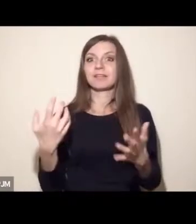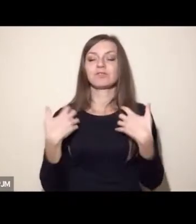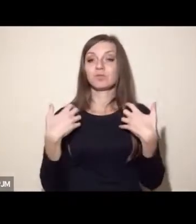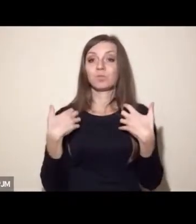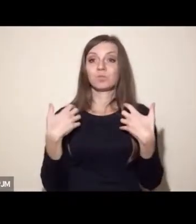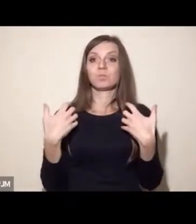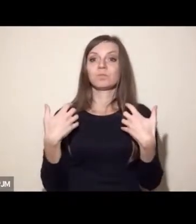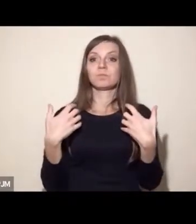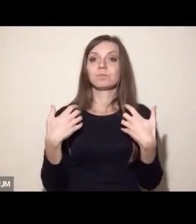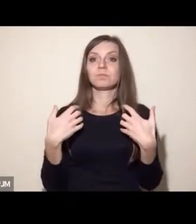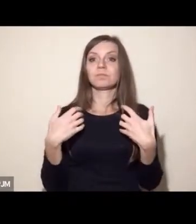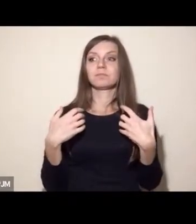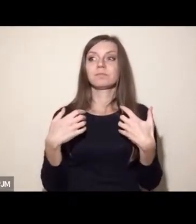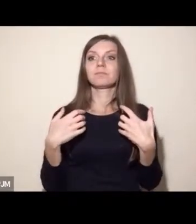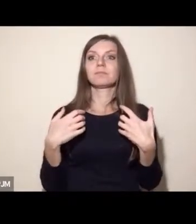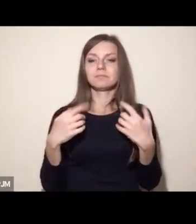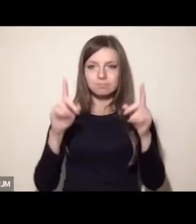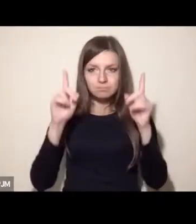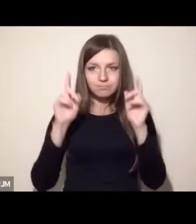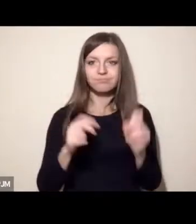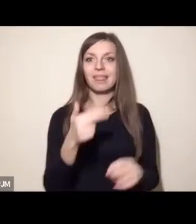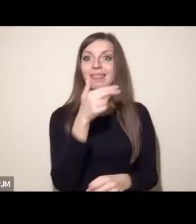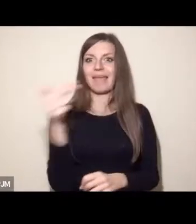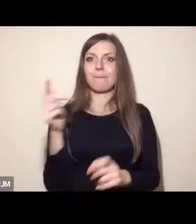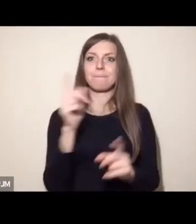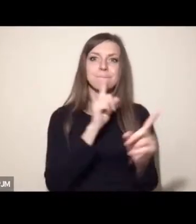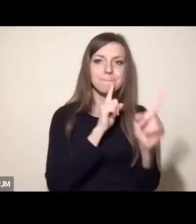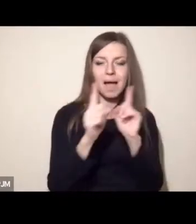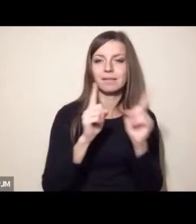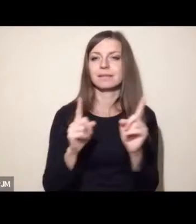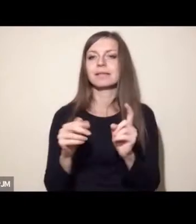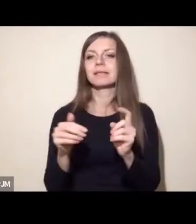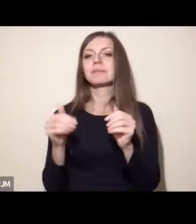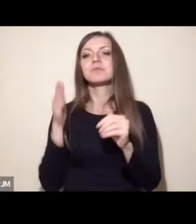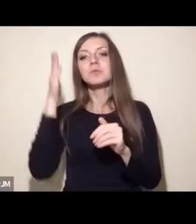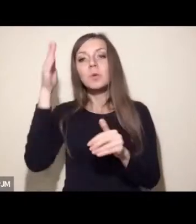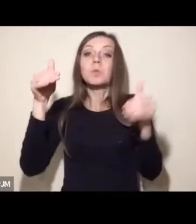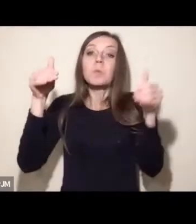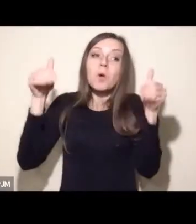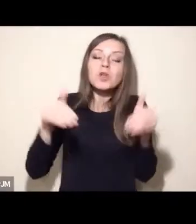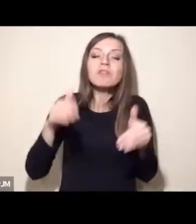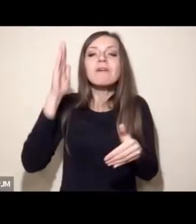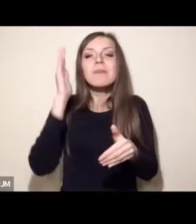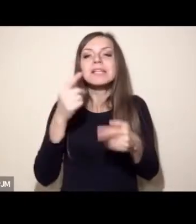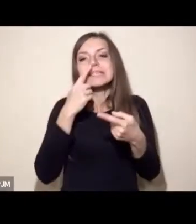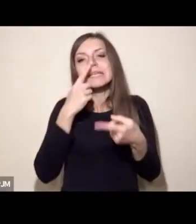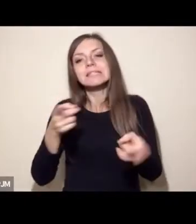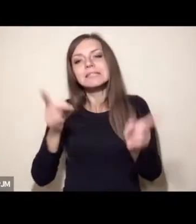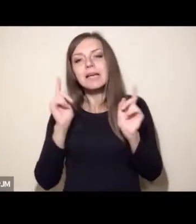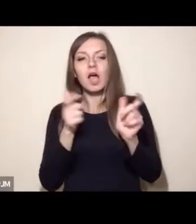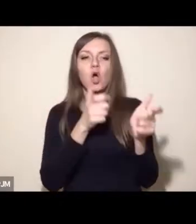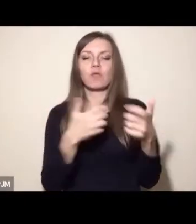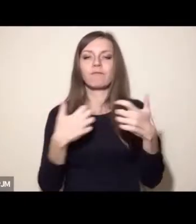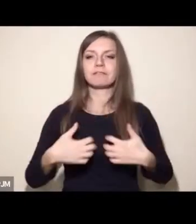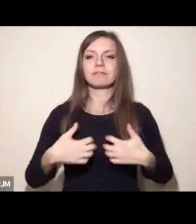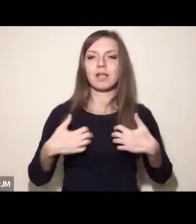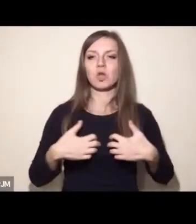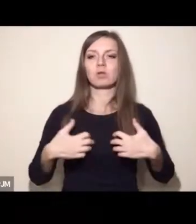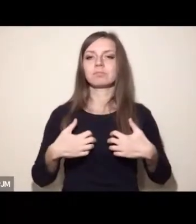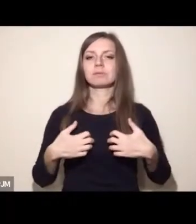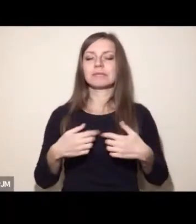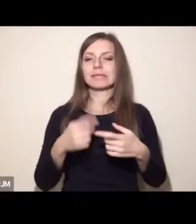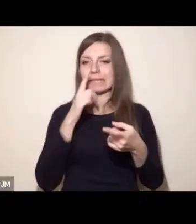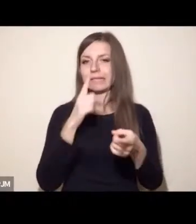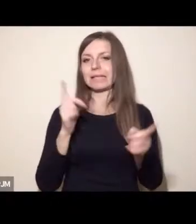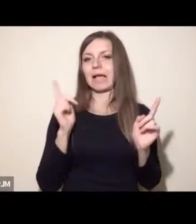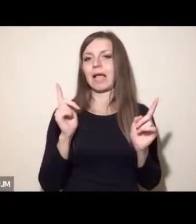w ogóle jakkolwiek pojawił się temat możliwego w przyszłości zakazu hodowli zwierząt i wykorzystywania ich w tym celu.